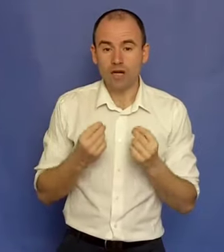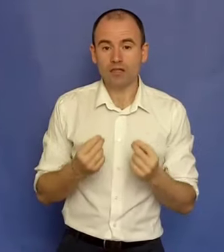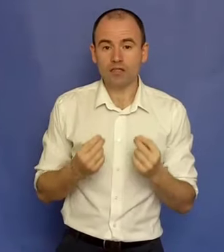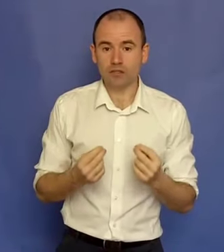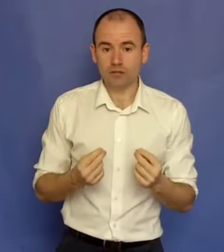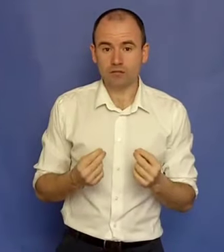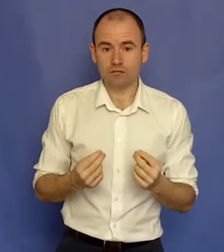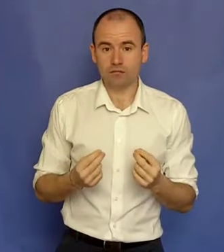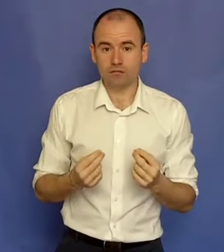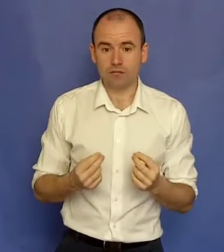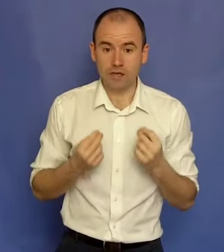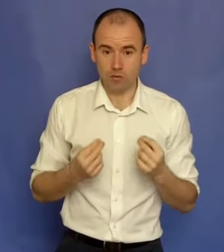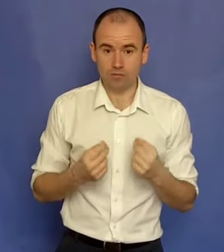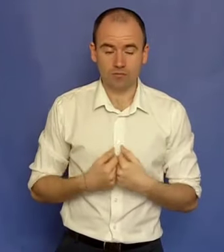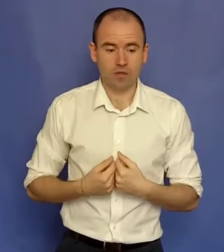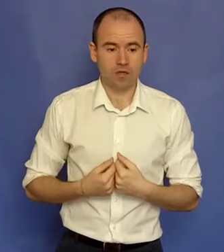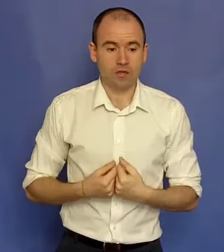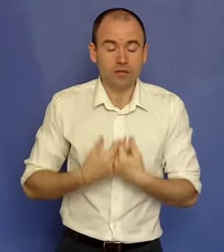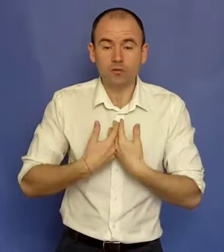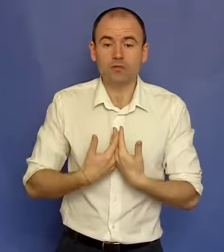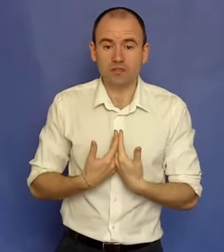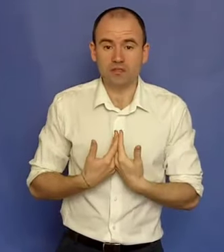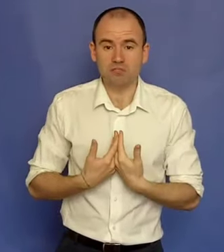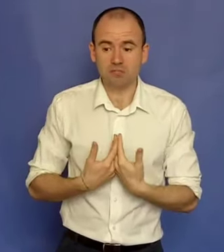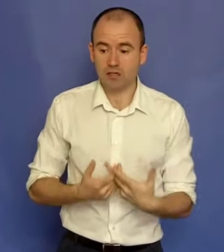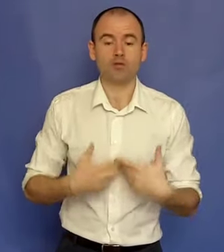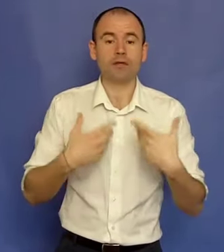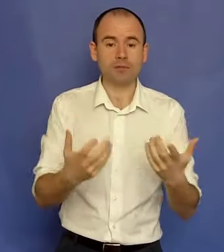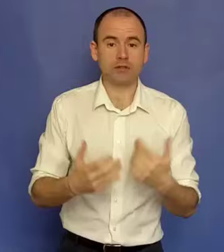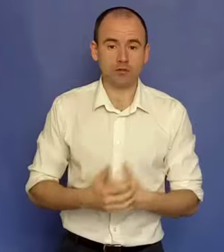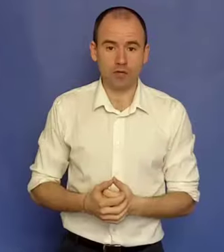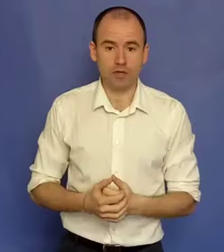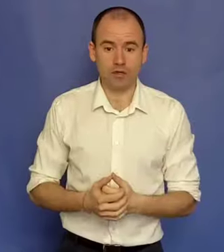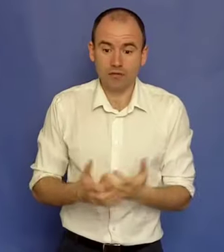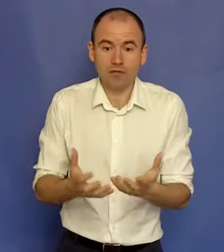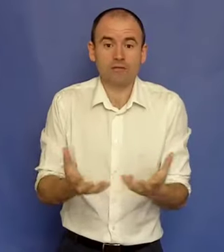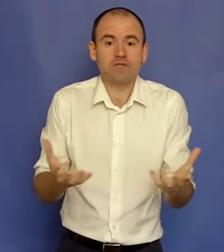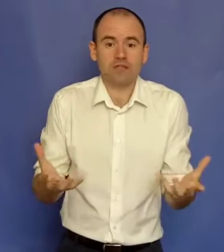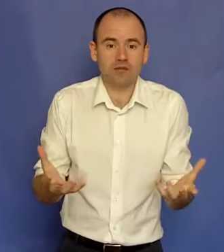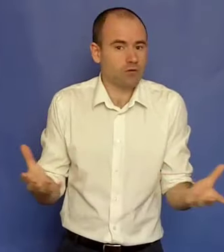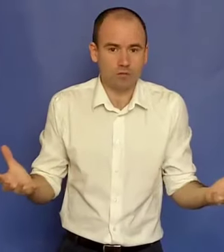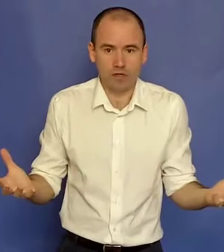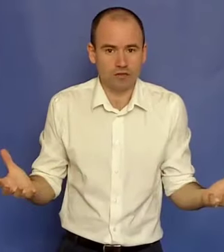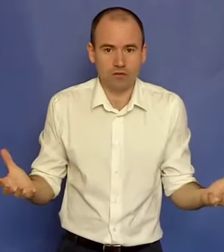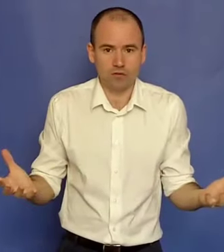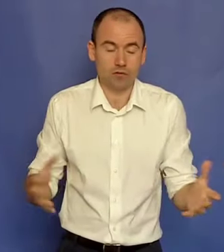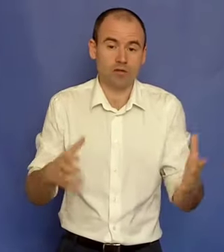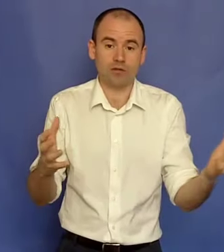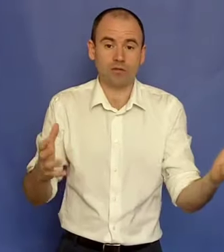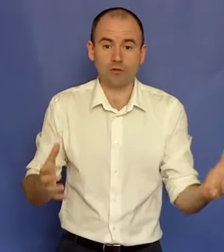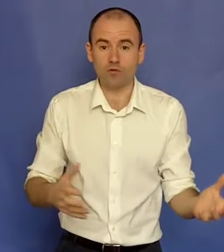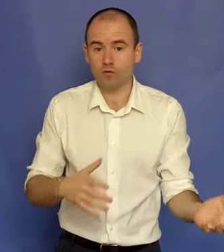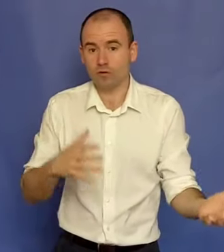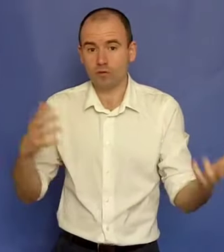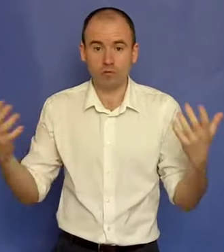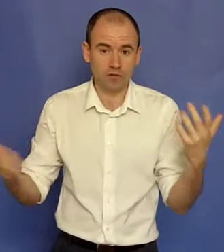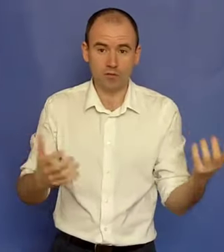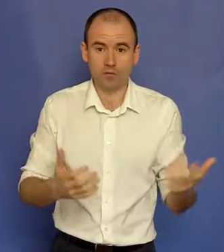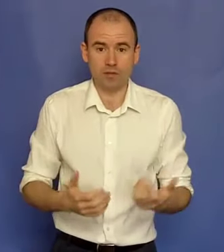ce-am greșit eu, că sunt un tânăr care își urmează pasiunea, care vrea să învețe, nu vreau nimic altceva, nu vreau să fac rău nimănui, nu vreau să profit de pe urma